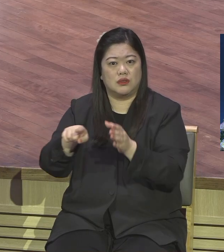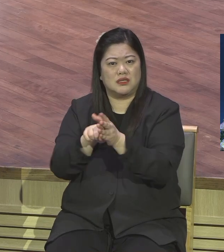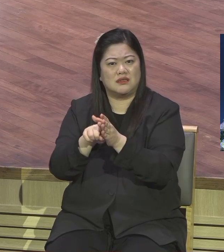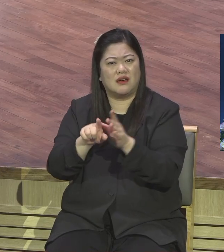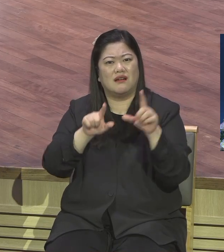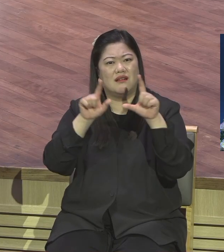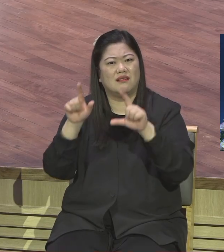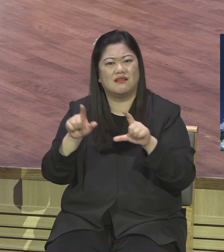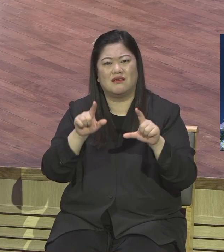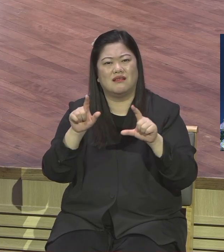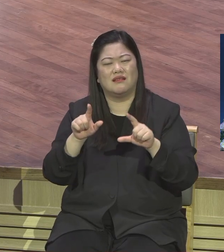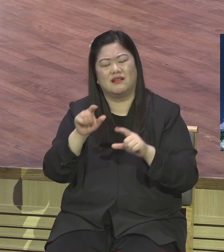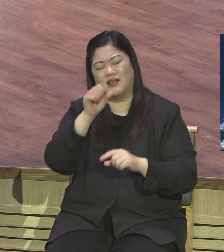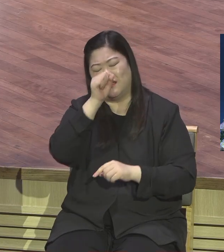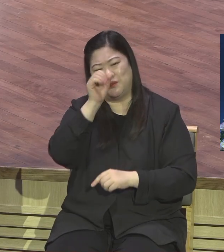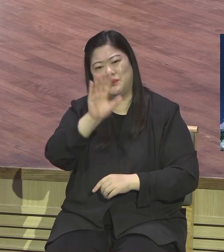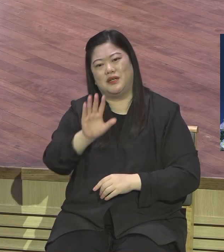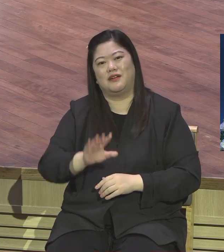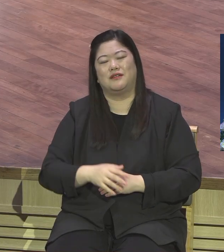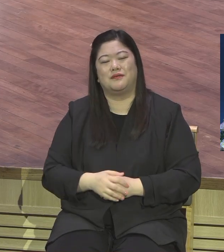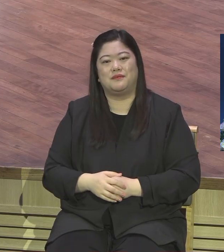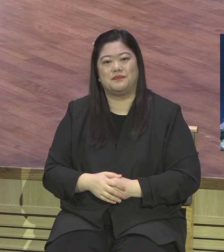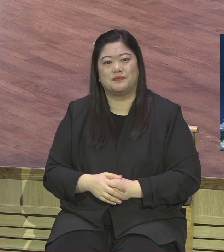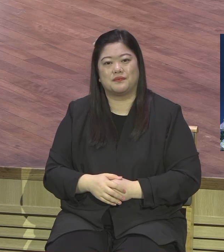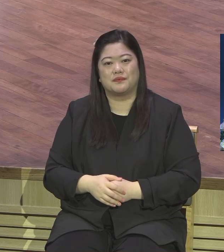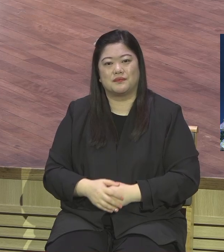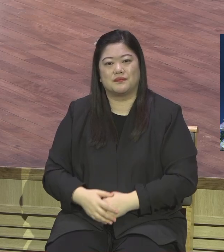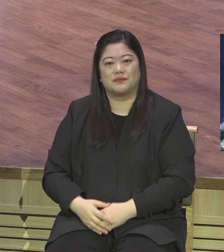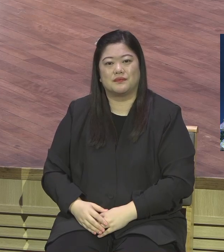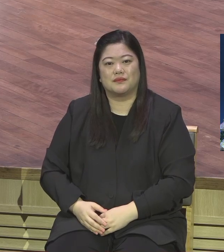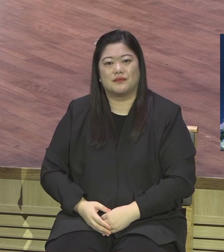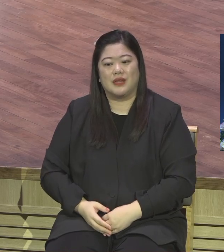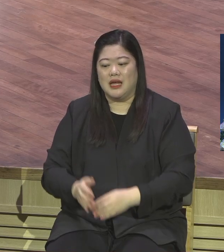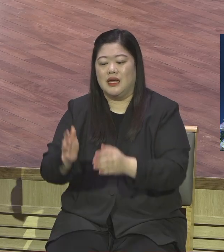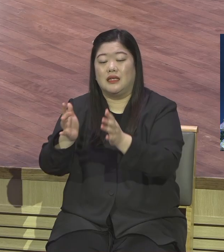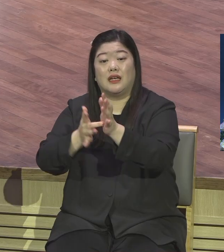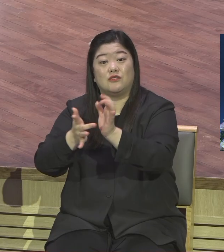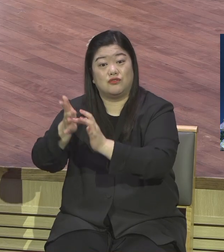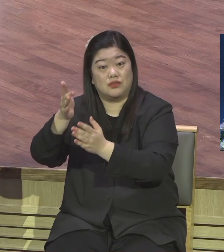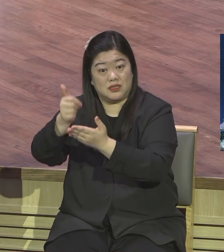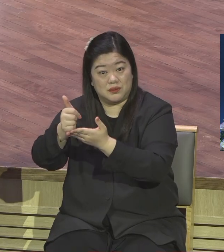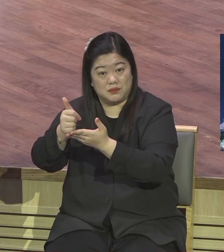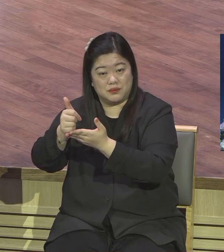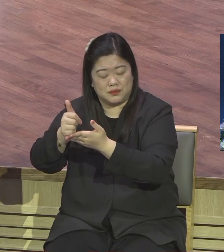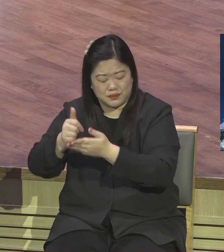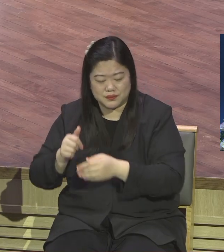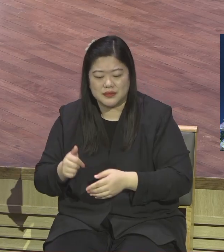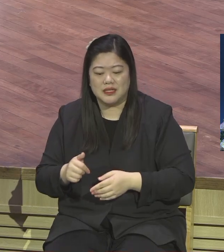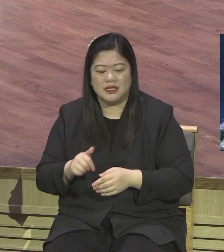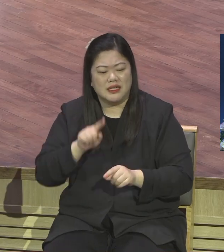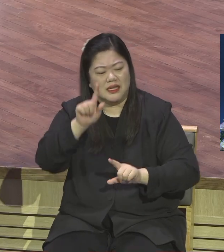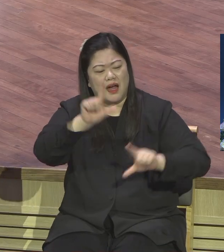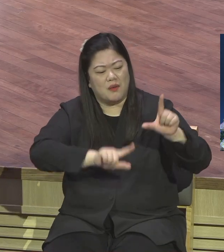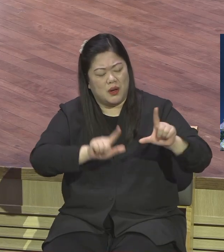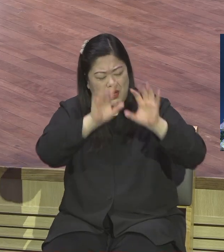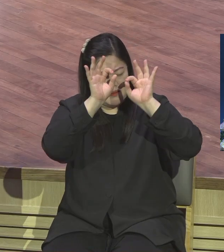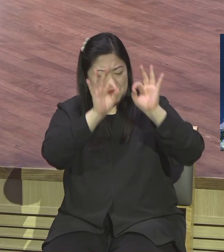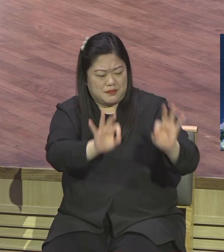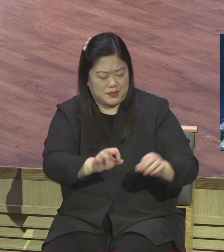예수님은 이런 보호를 받으면서 안타까운 마음으로 제자들에게 재차 질문합니다